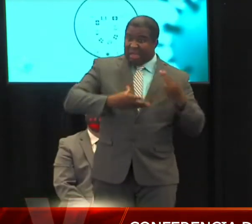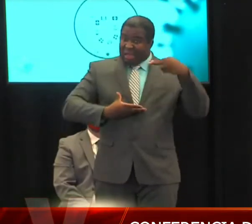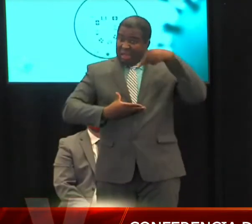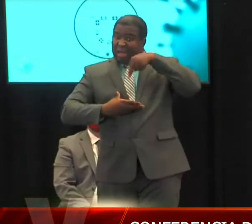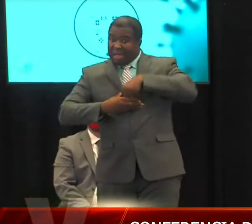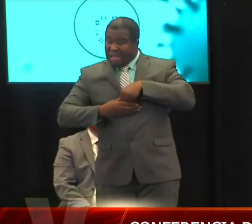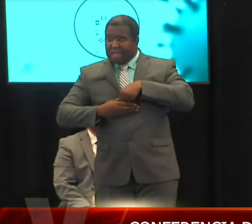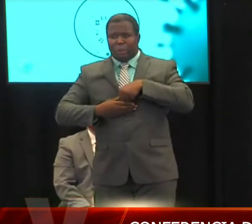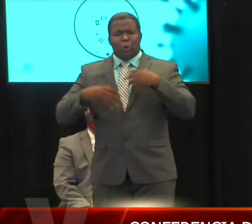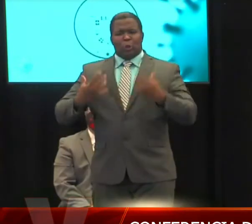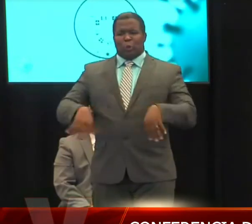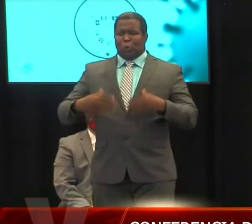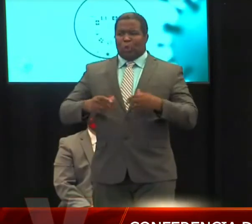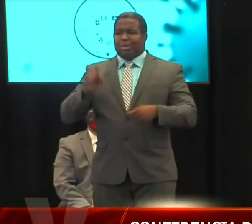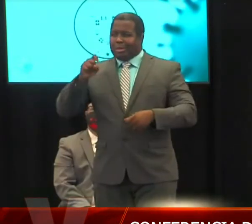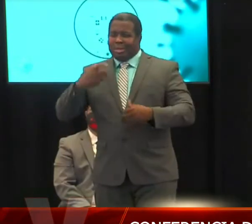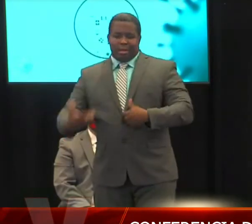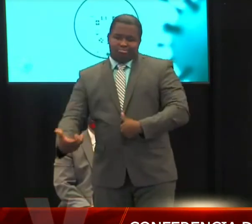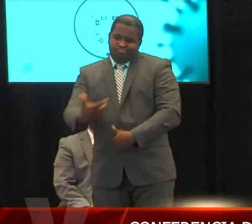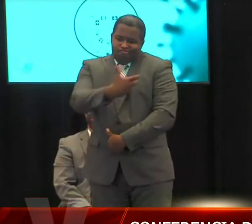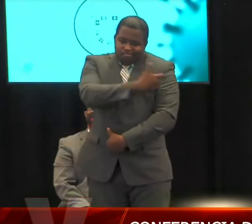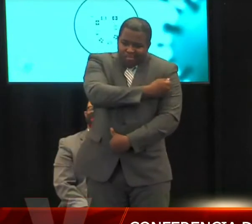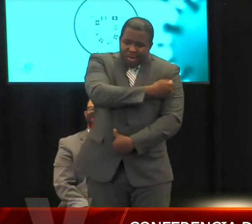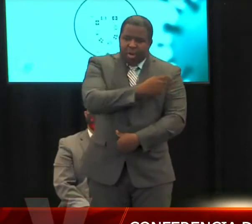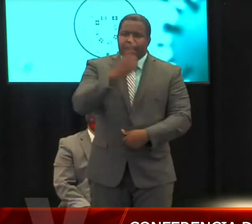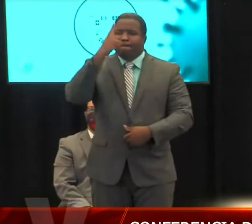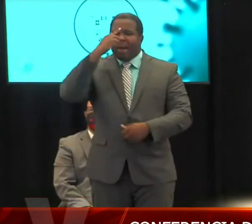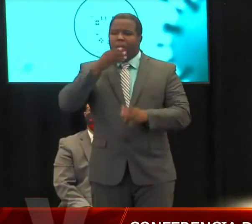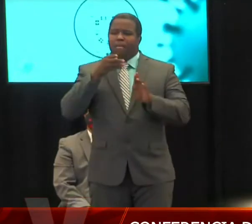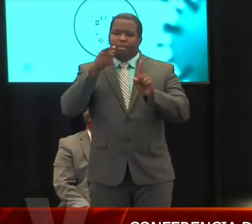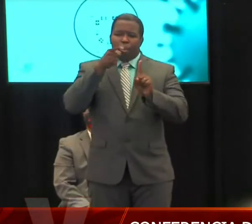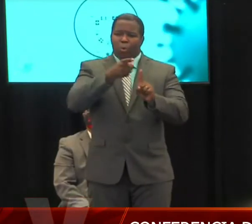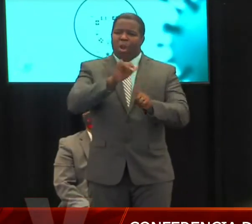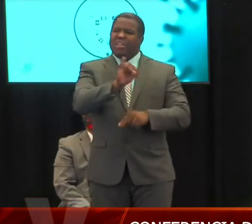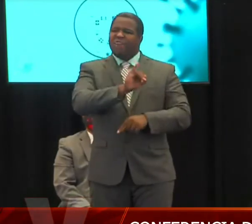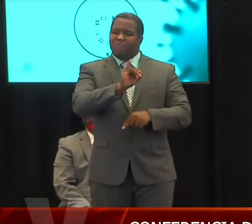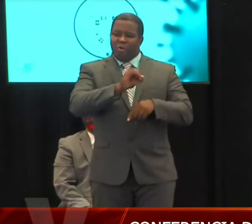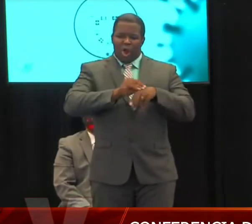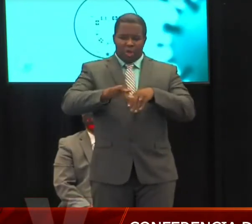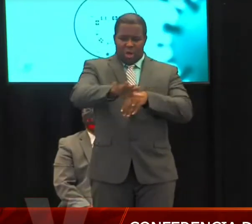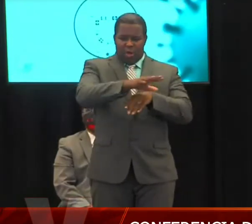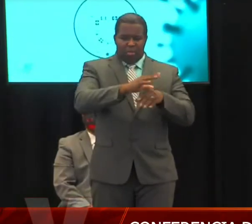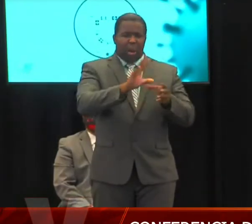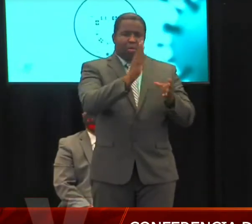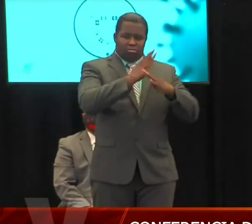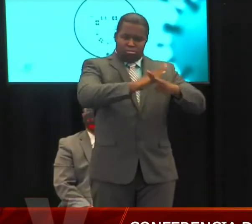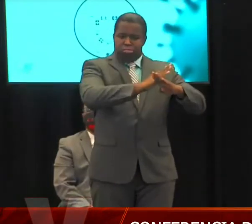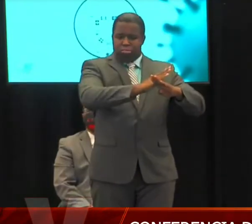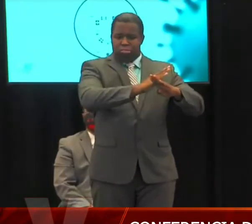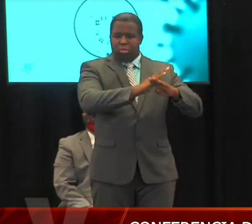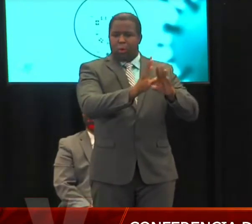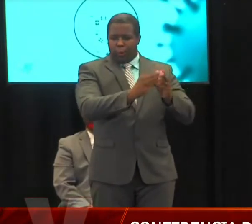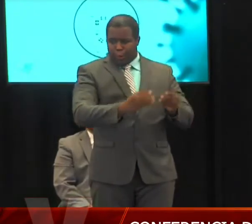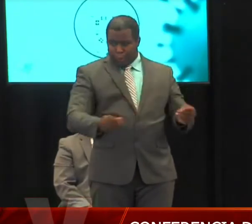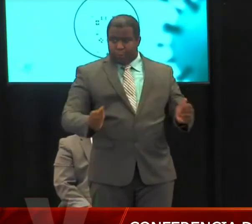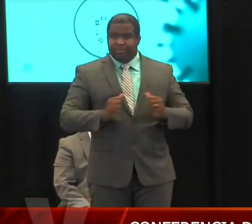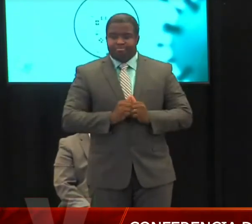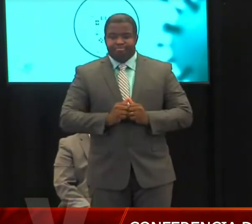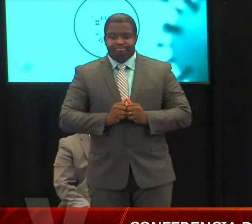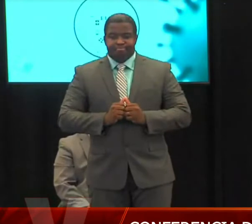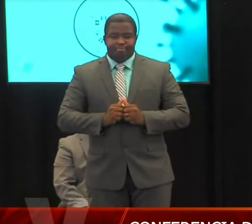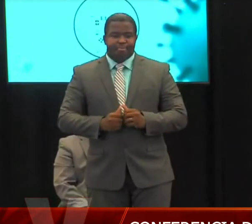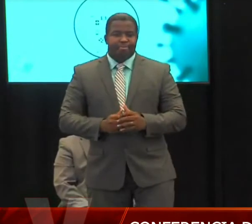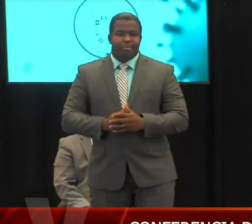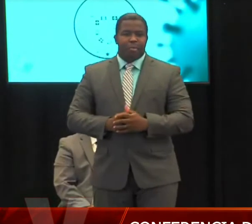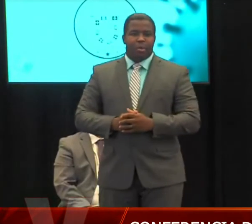con COVID, tienen la protección ya establecida por la vacunación. Gobernadora, muchas personas han aplaudido la